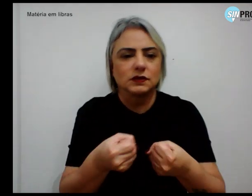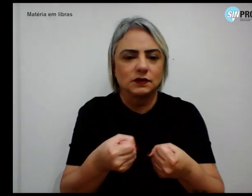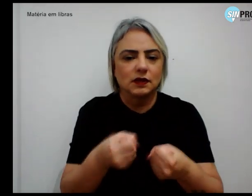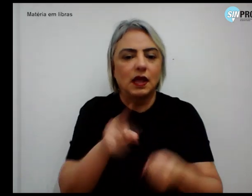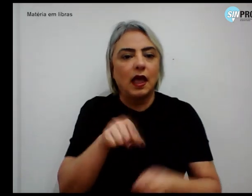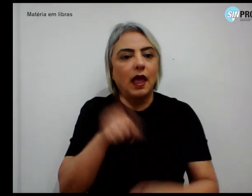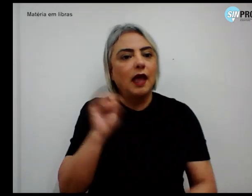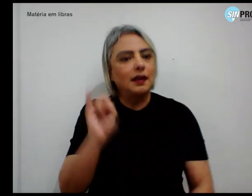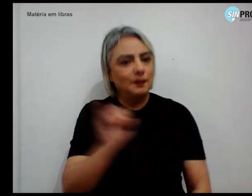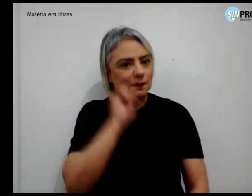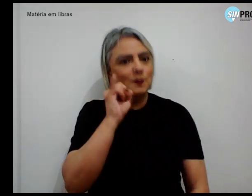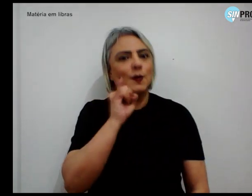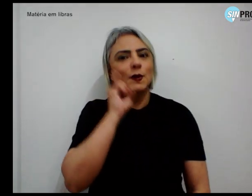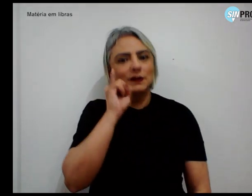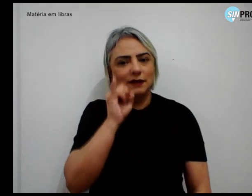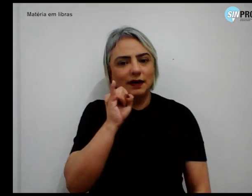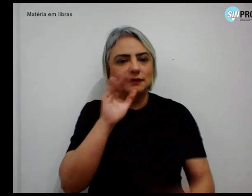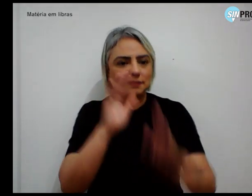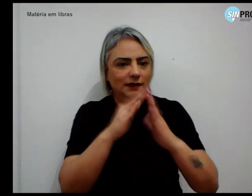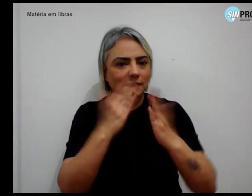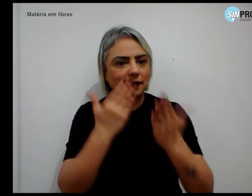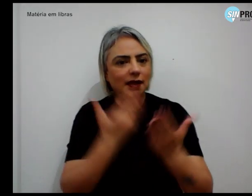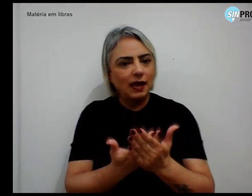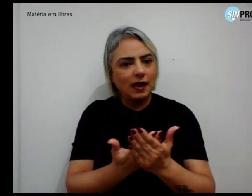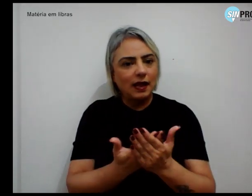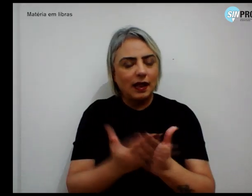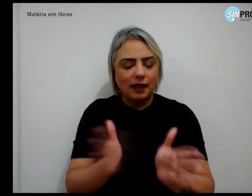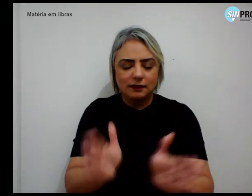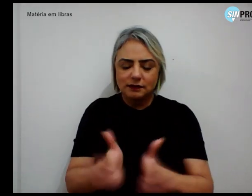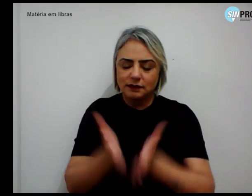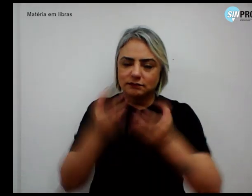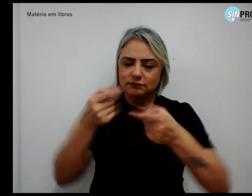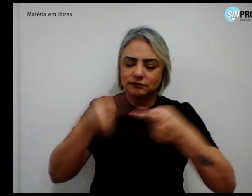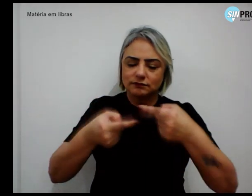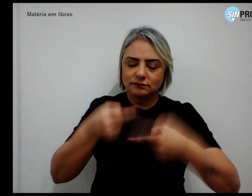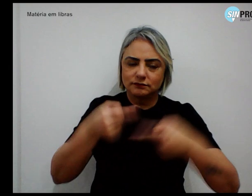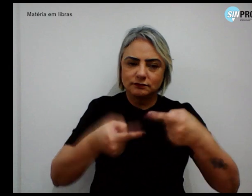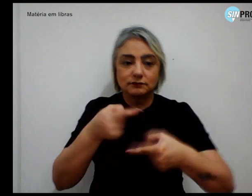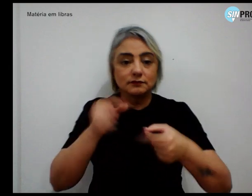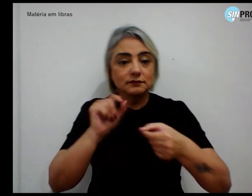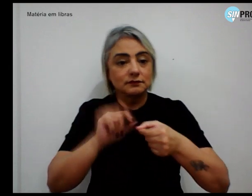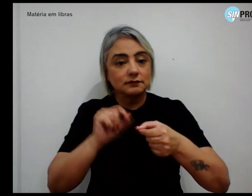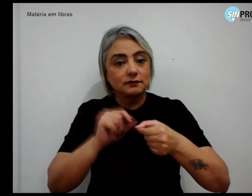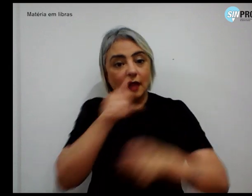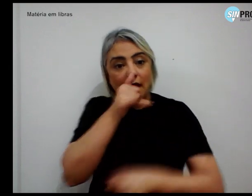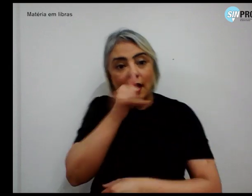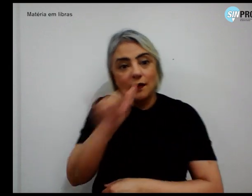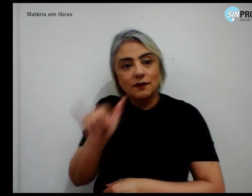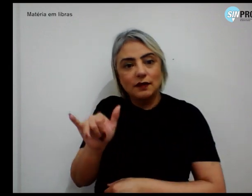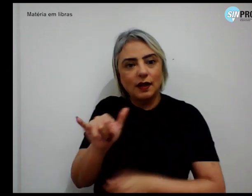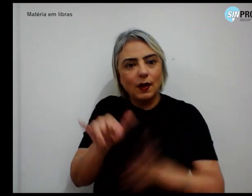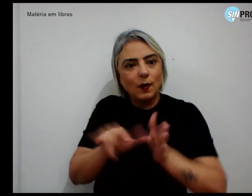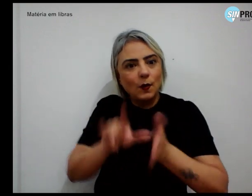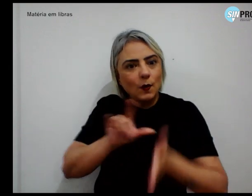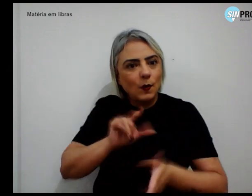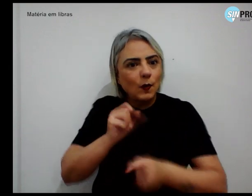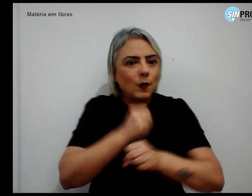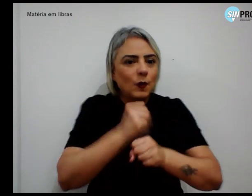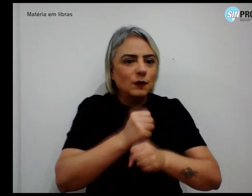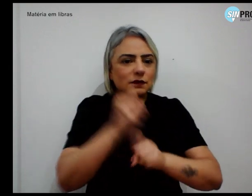muito importante que a escola fomente o debate e que faça a prevenção para a construção de uma sociedade